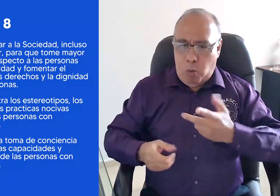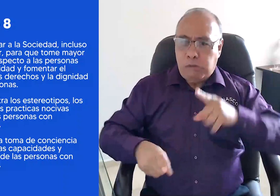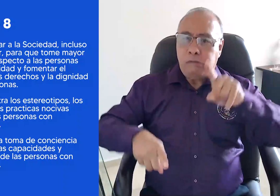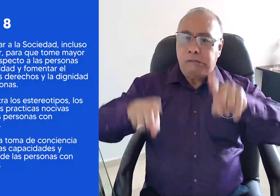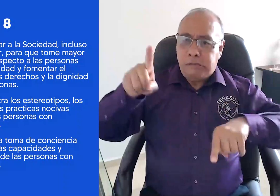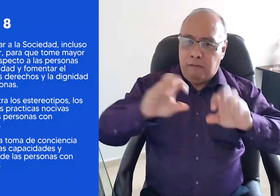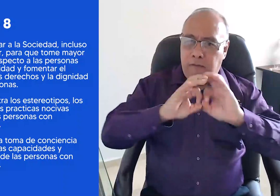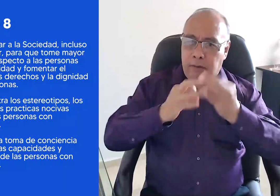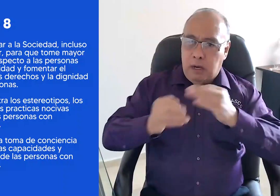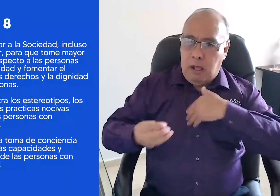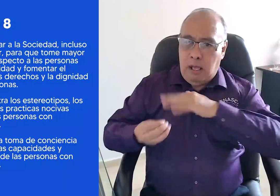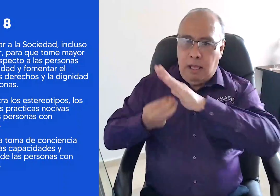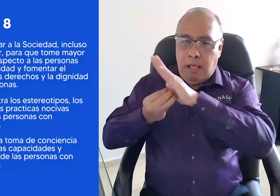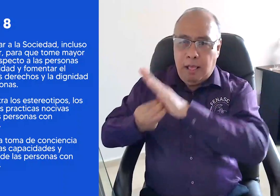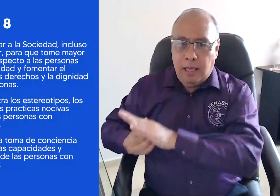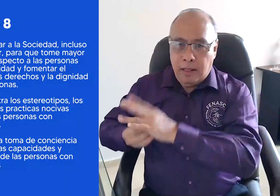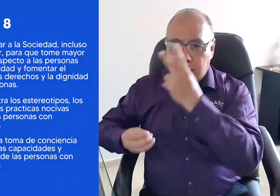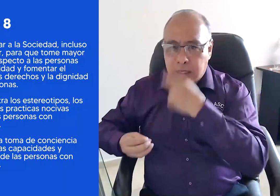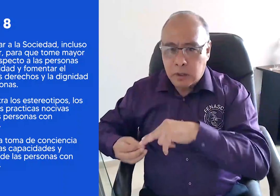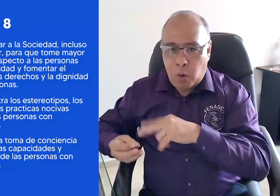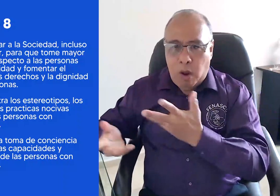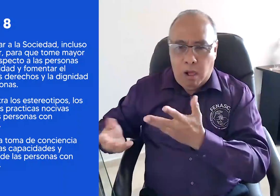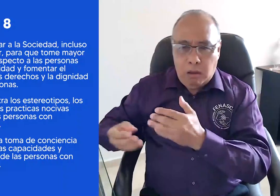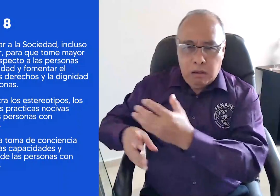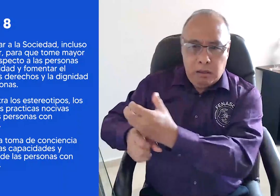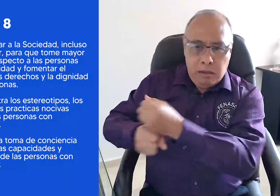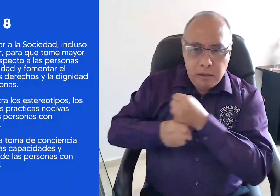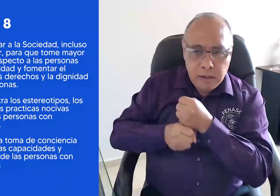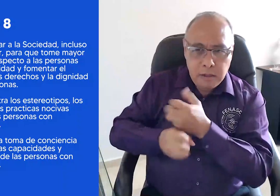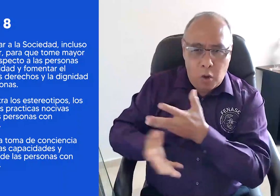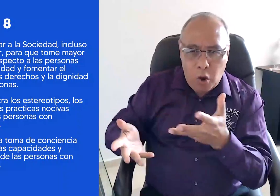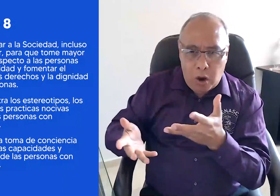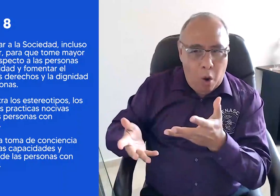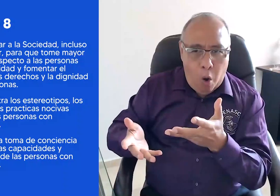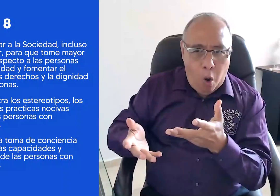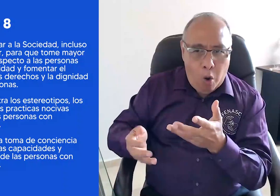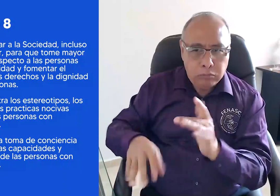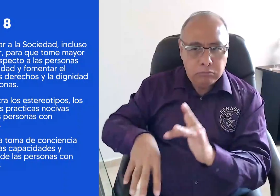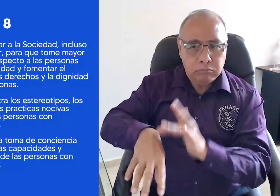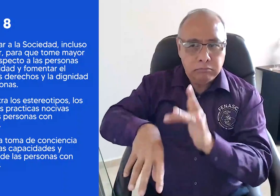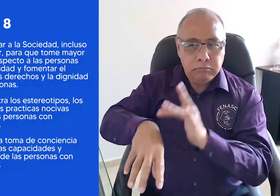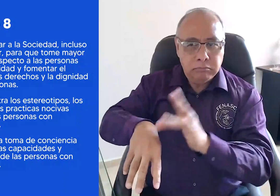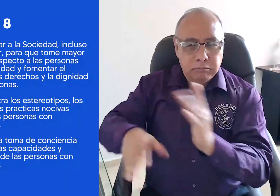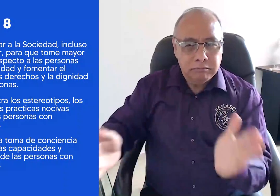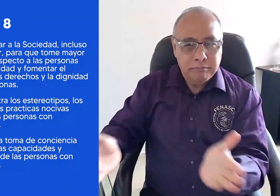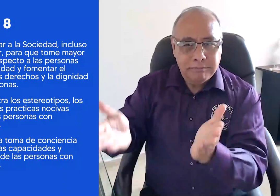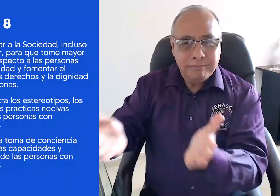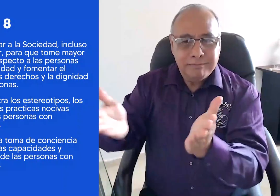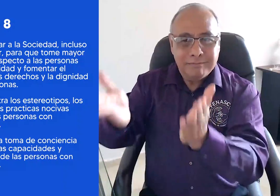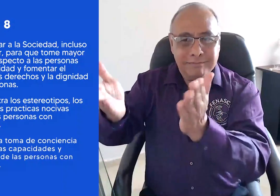desconocimiento no saben cómo actuar frente a sus familiares sordos. Existen casos en los cuales hay discriminación o sobreprotección. Por